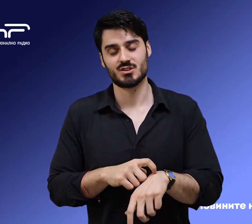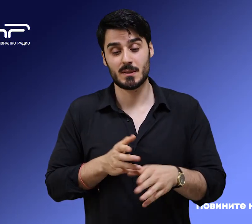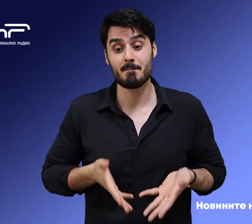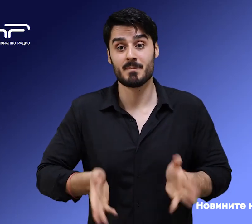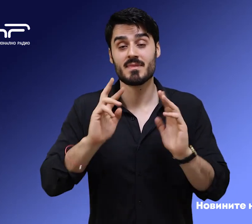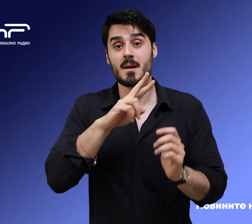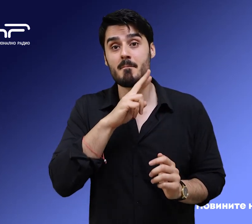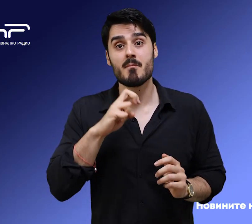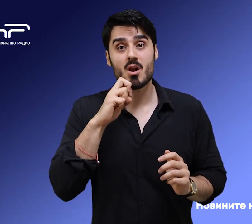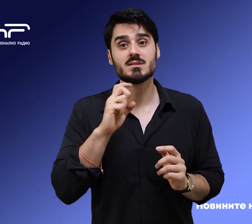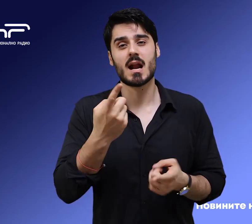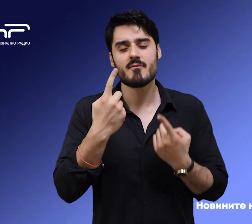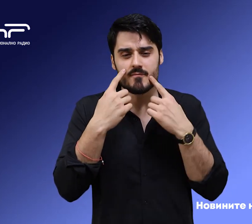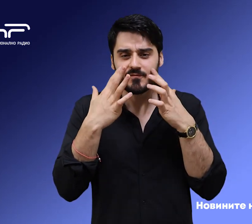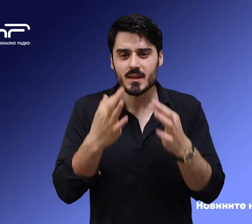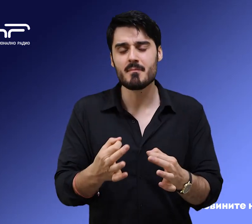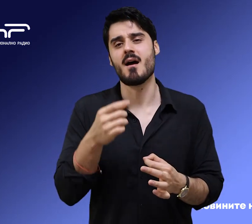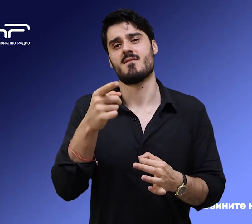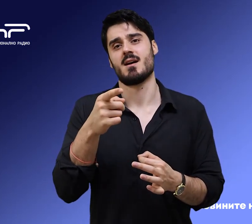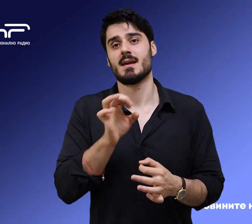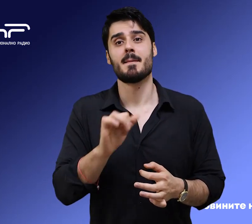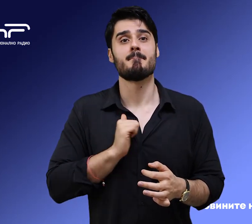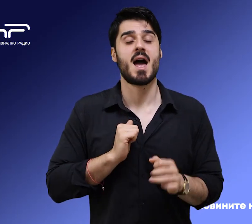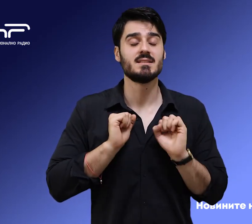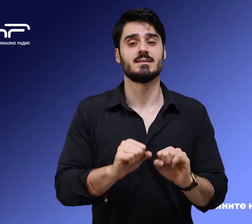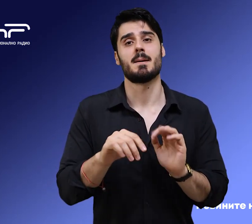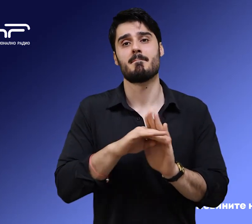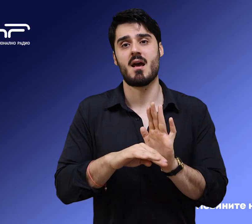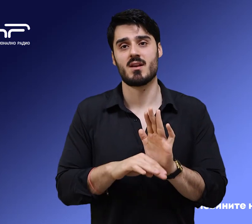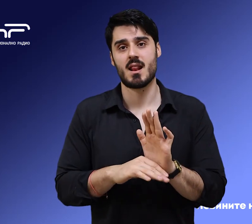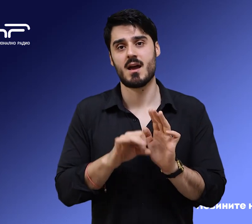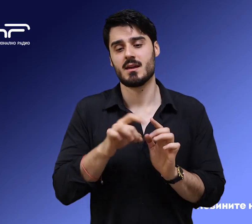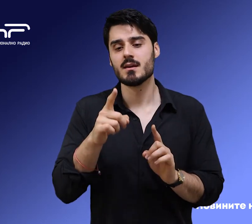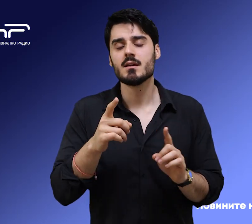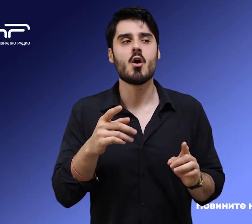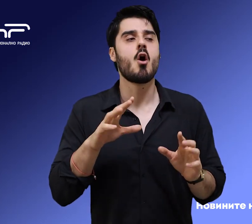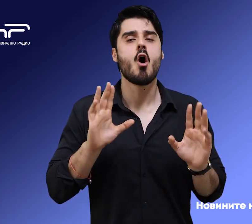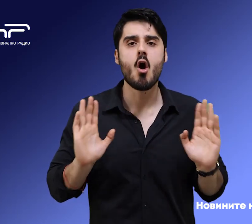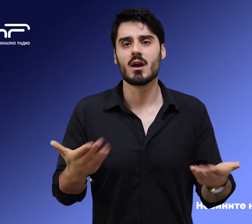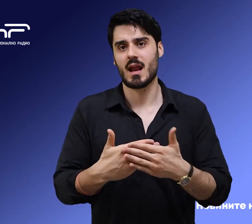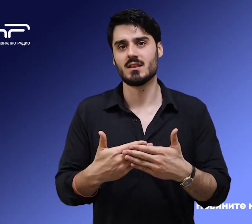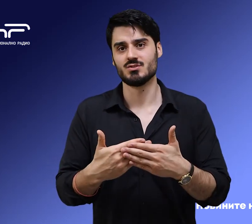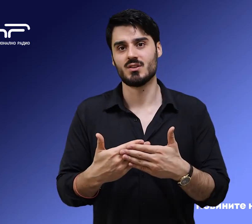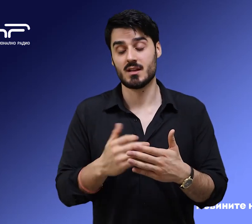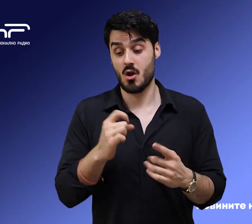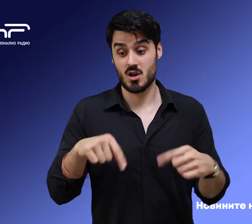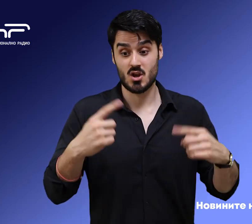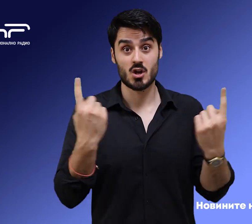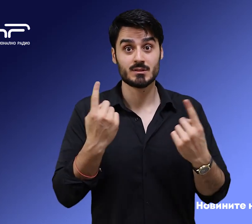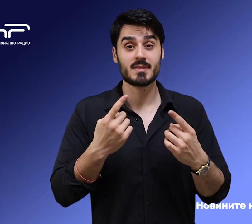полиция апелира за толерантност на пътя и стриктно спазване на правилата за движение и въведените ограничения. А сега още веднъж новинарските